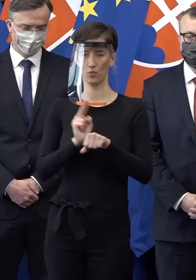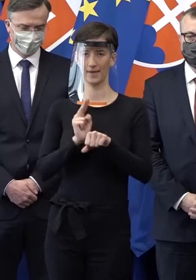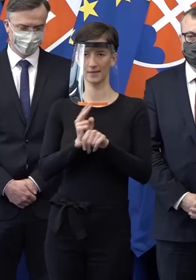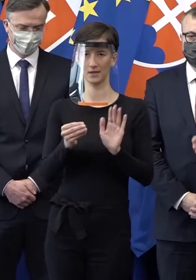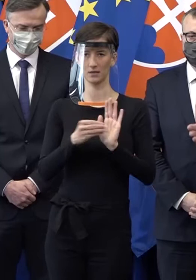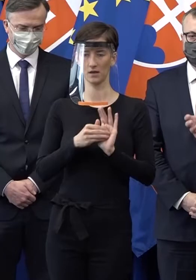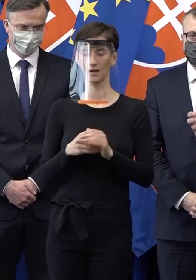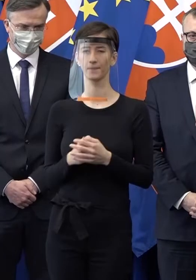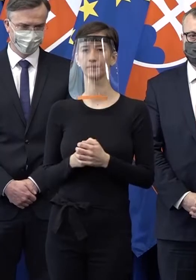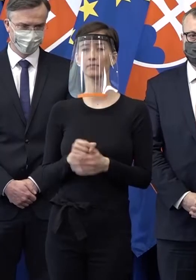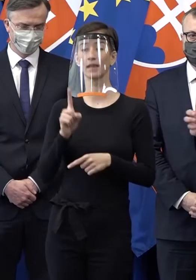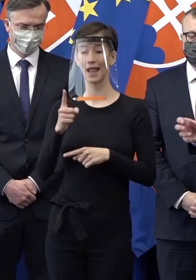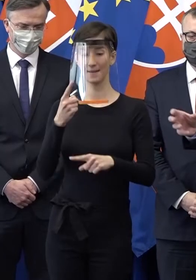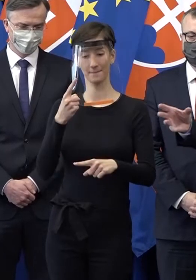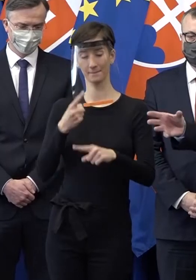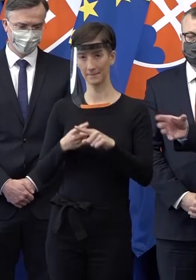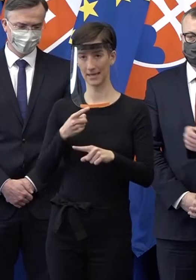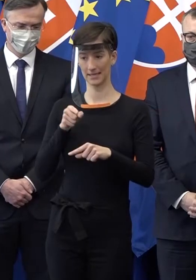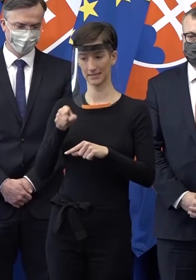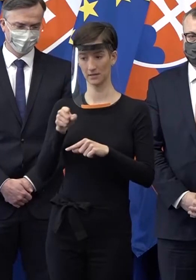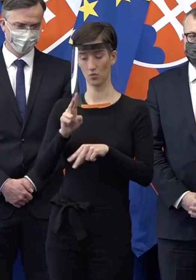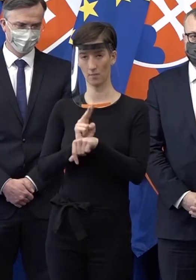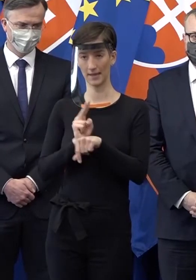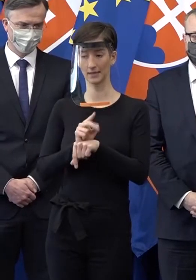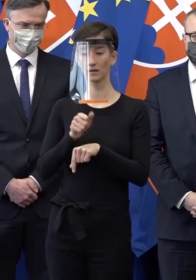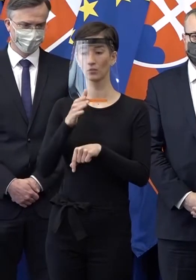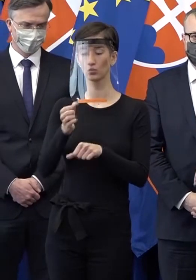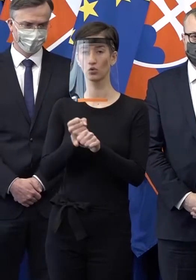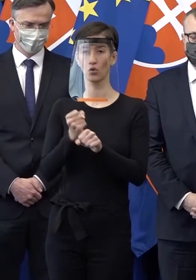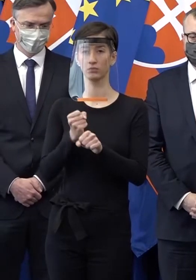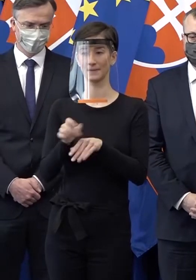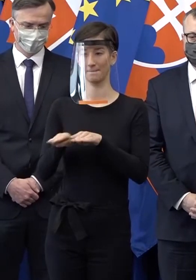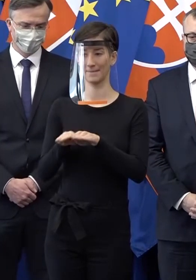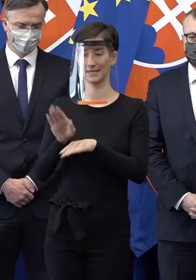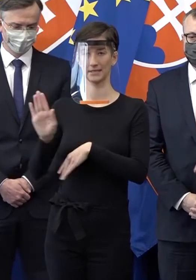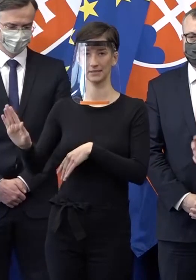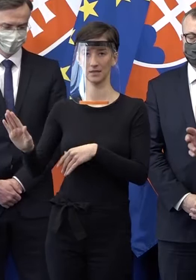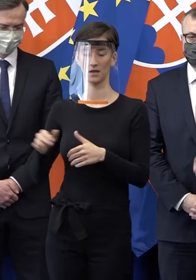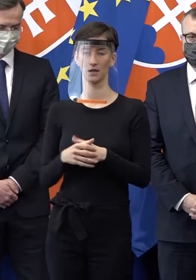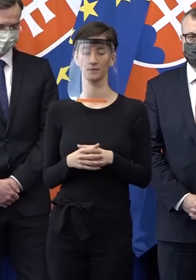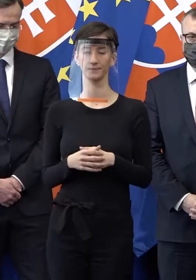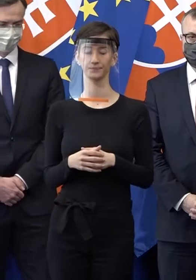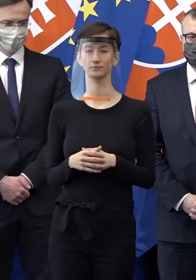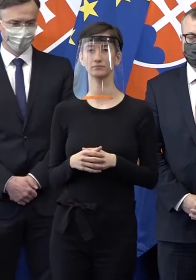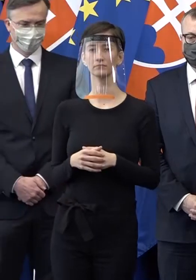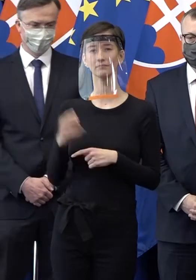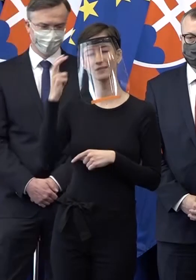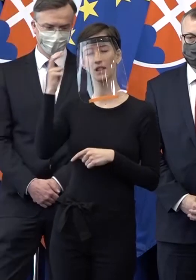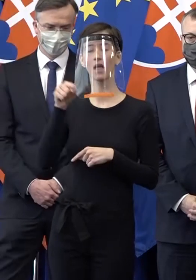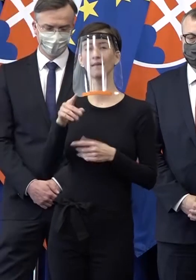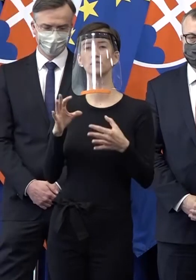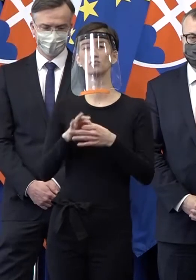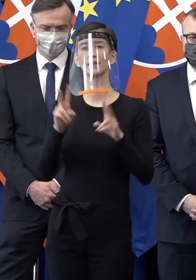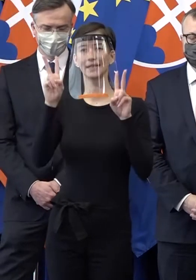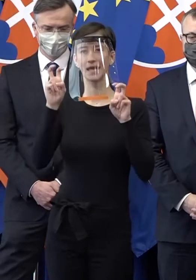vyhotovenie bude robiť ten príslušný minister. Napríklad v prípade tej takzvanej Kurzarbeit,